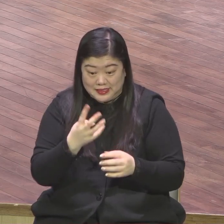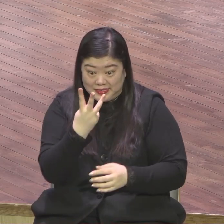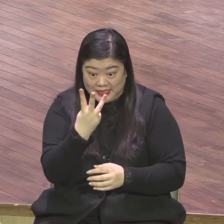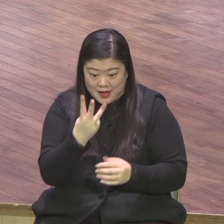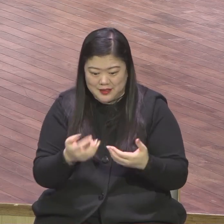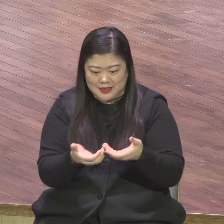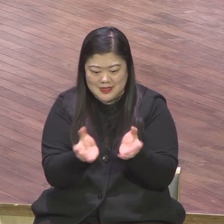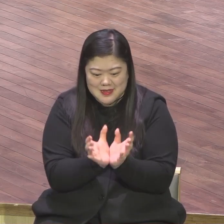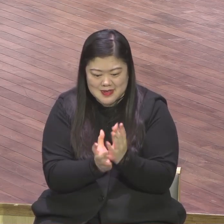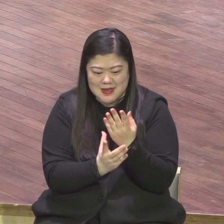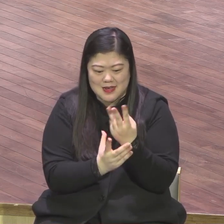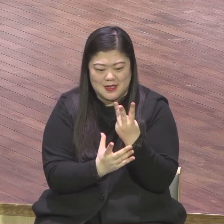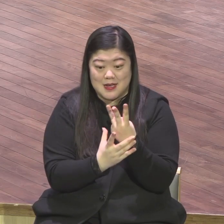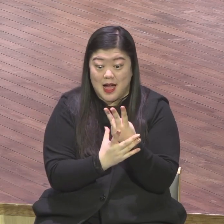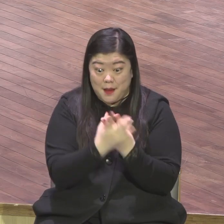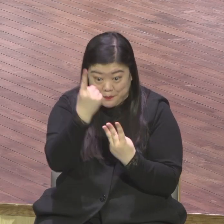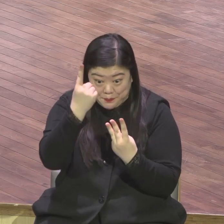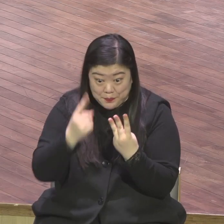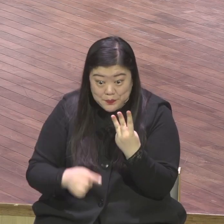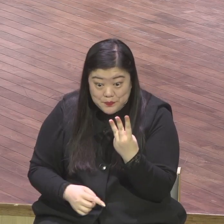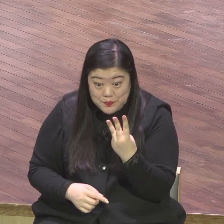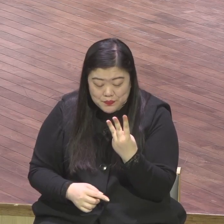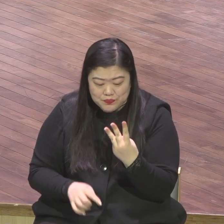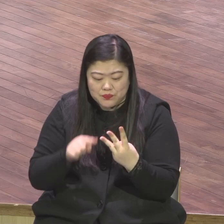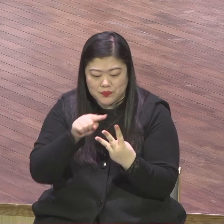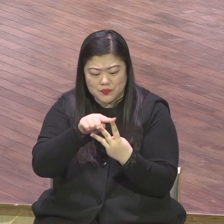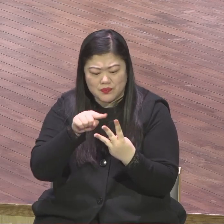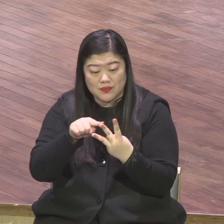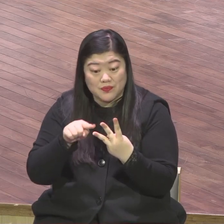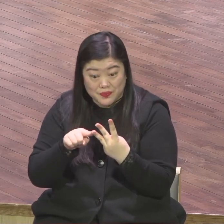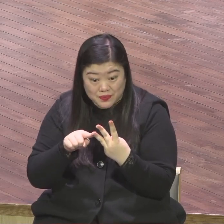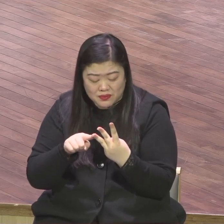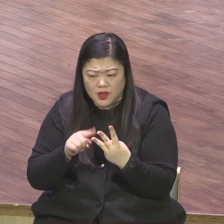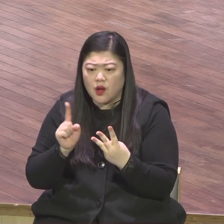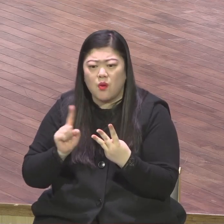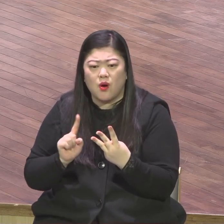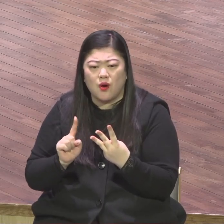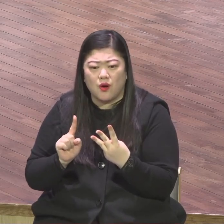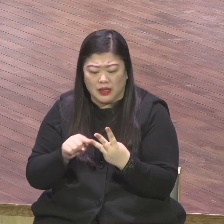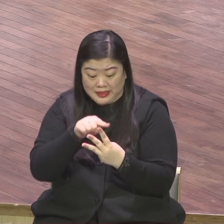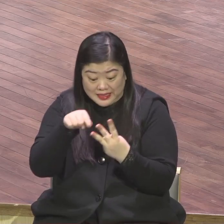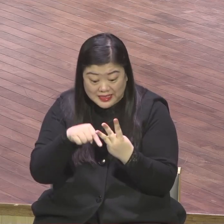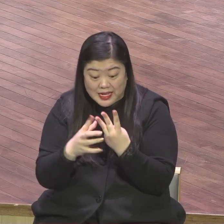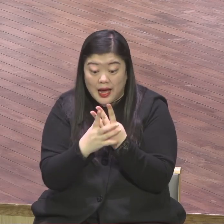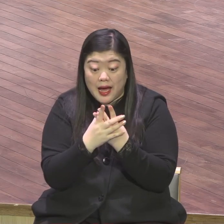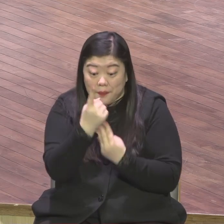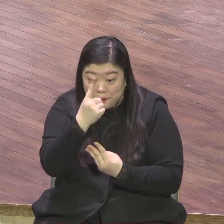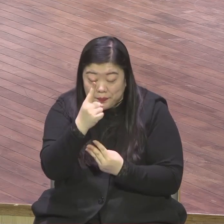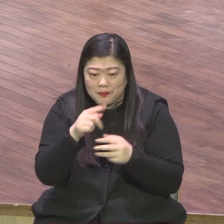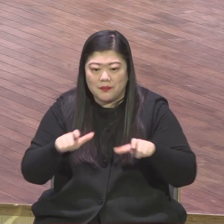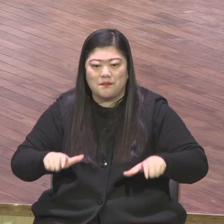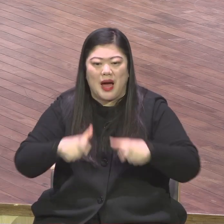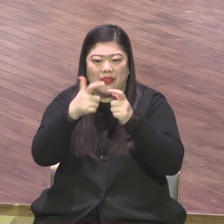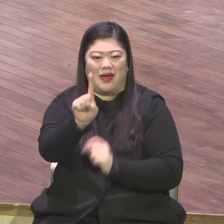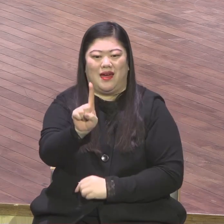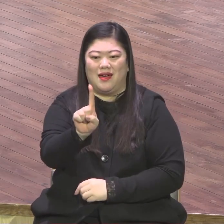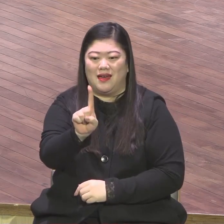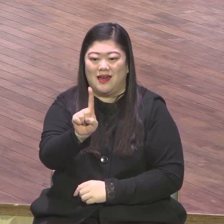사실 3인 1조 이것도요 이것이 뭐냐 한계망대입니다 3인 1조가 한계망대라고 한계망대인데